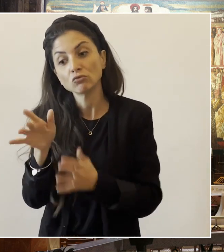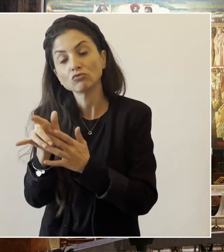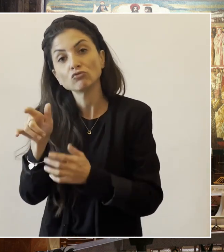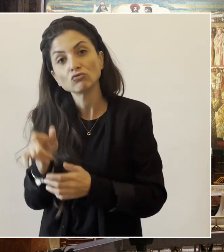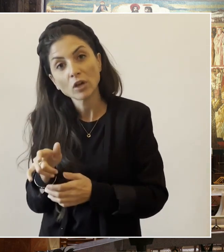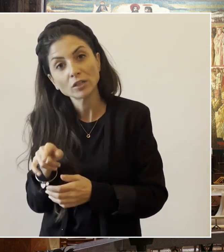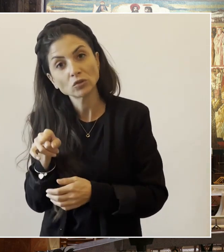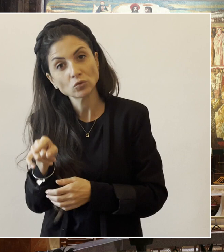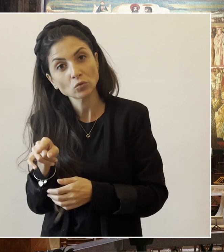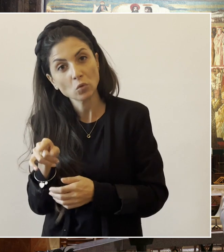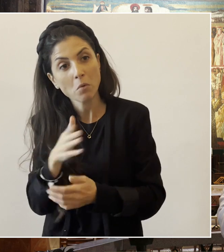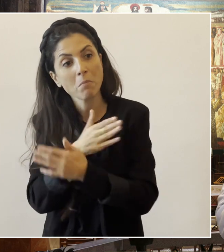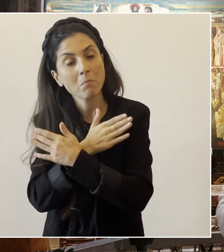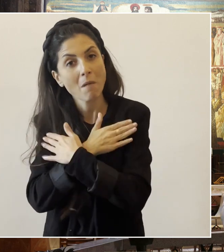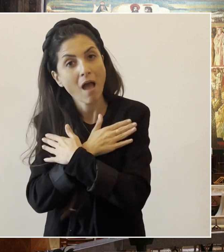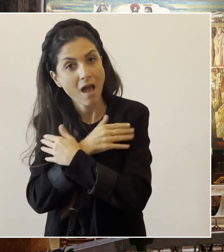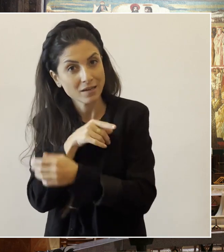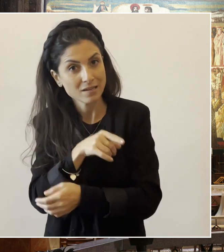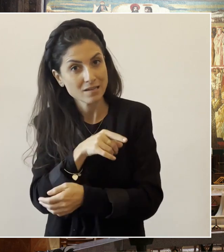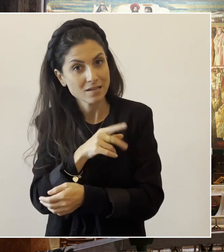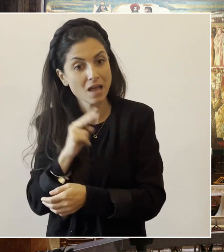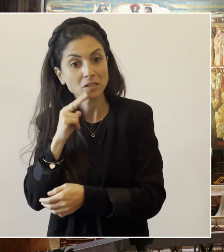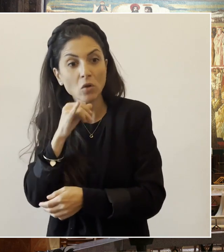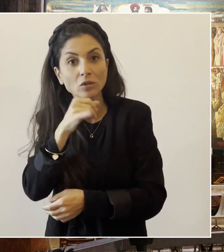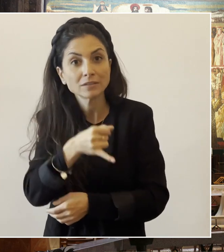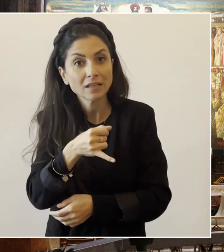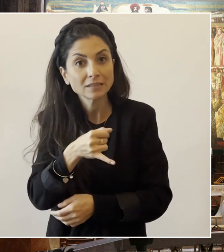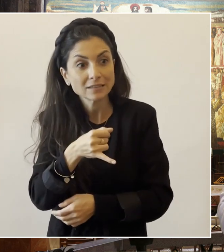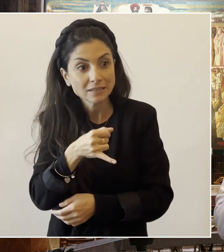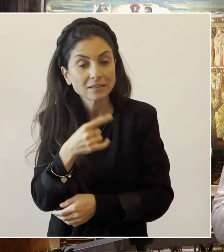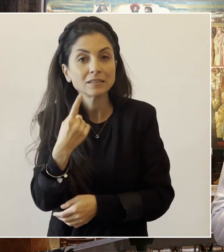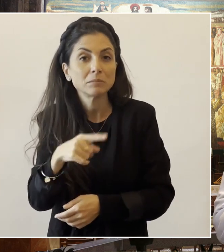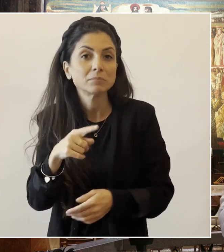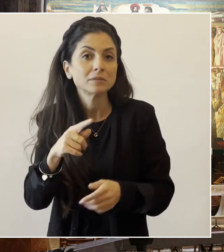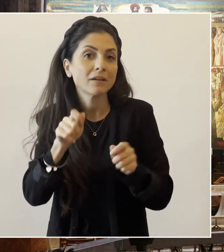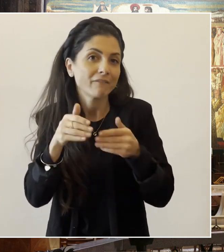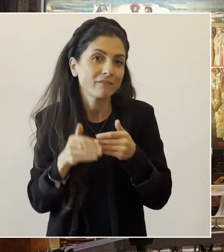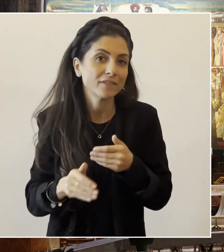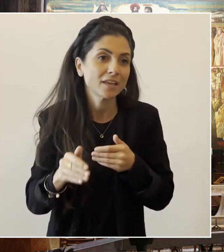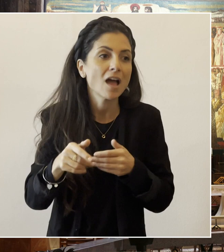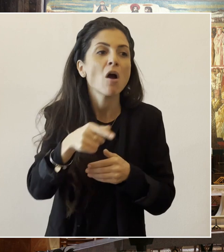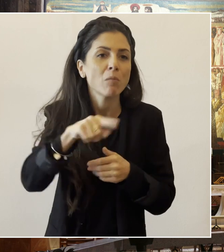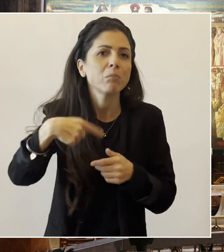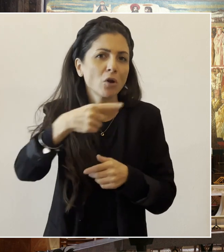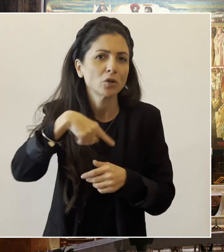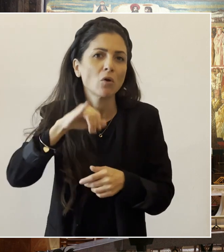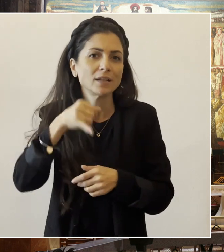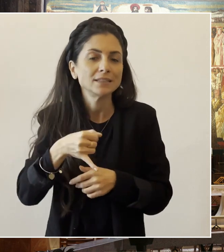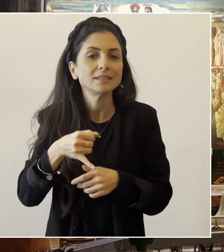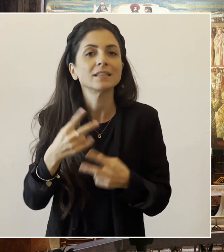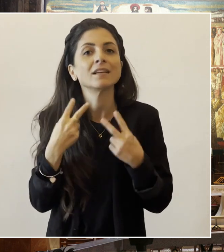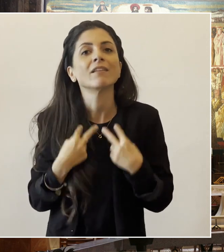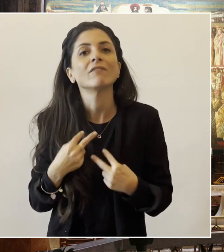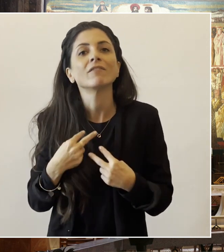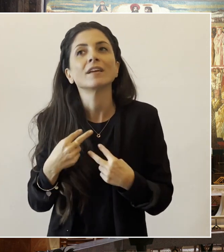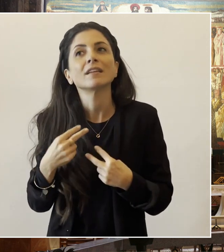hanno inaugurato i nostri sì. Nelle notte delle nostre esistenze si è accesa ed è ancora accesa una luce che